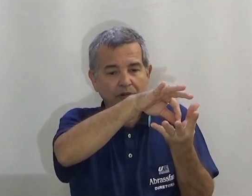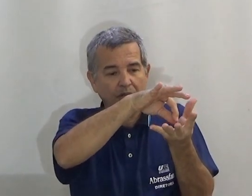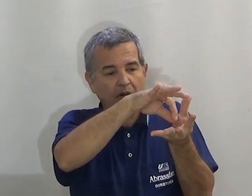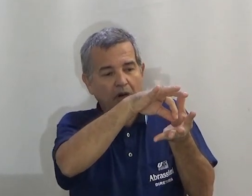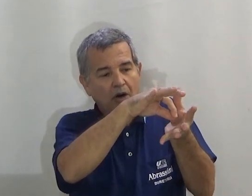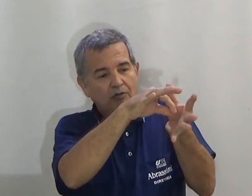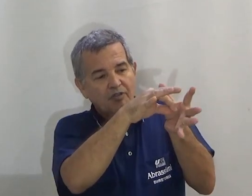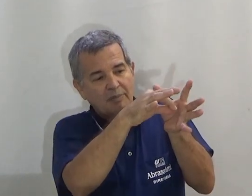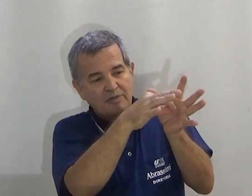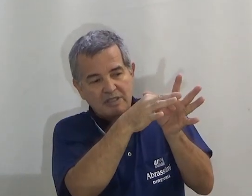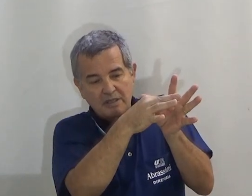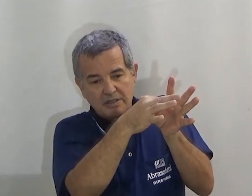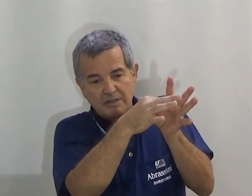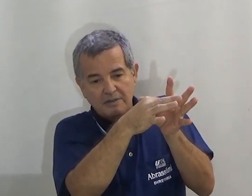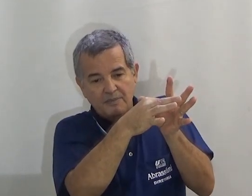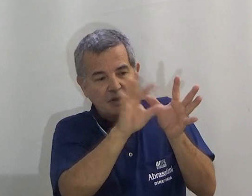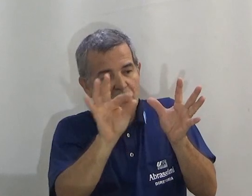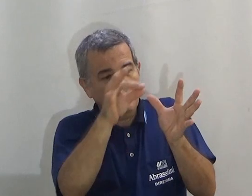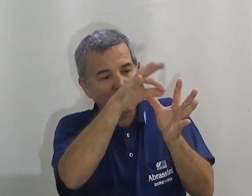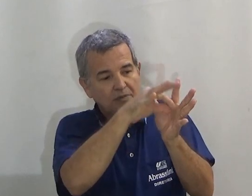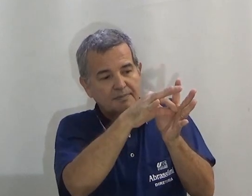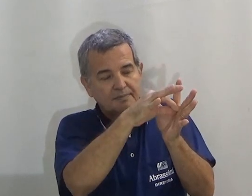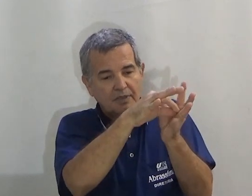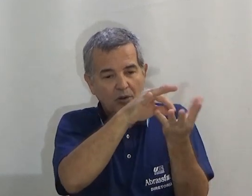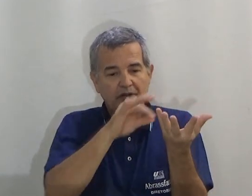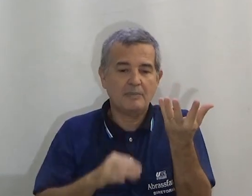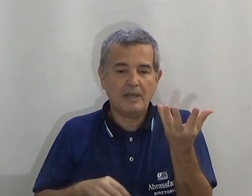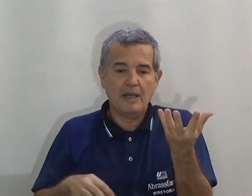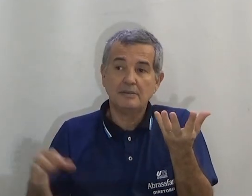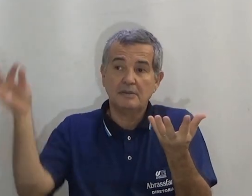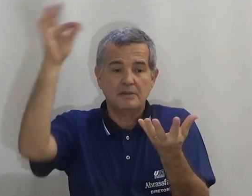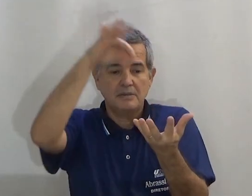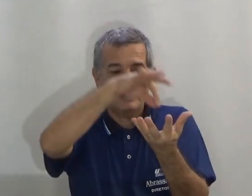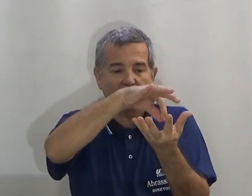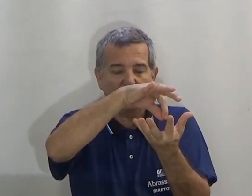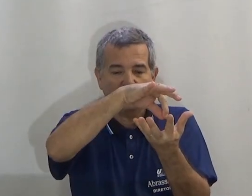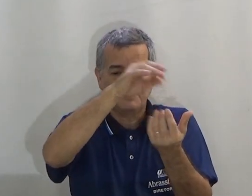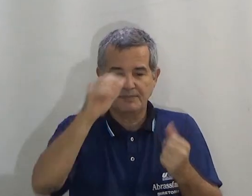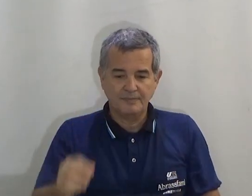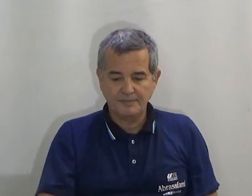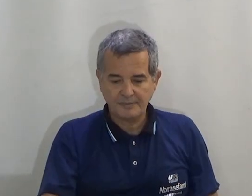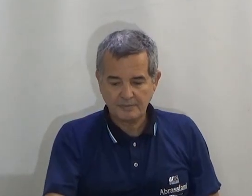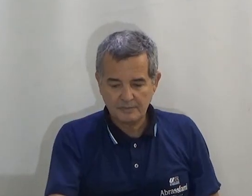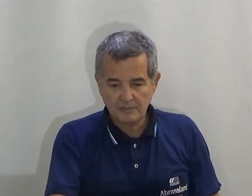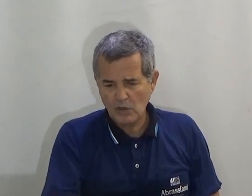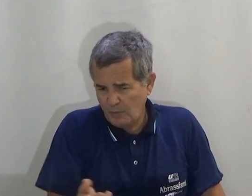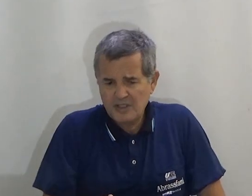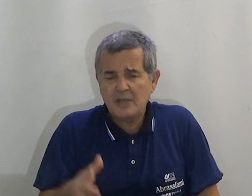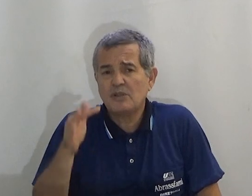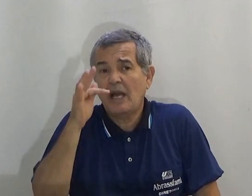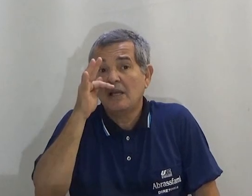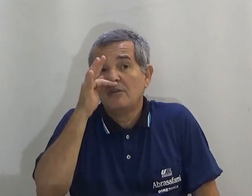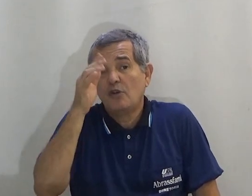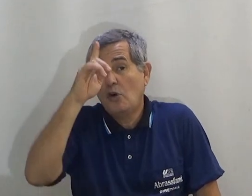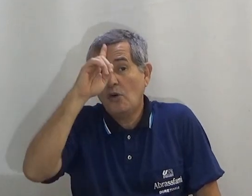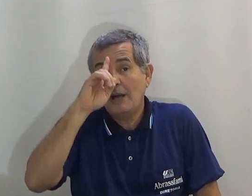Dentro. Olha, vou virar para vocês. Dentro. Agora volta para cá. Dentro. Eu posso